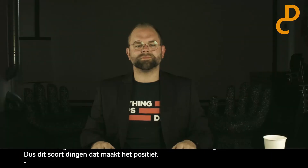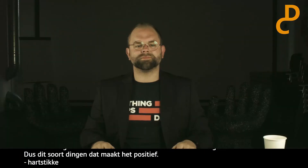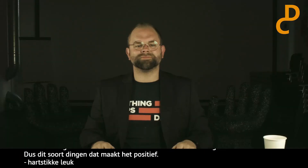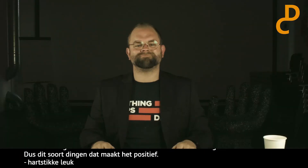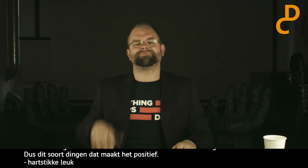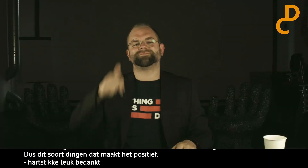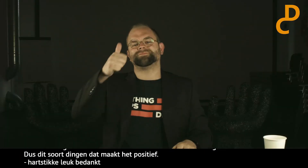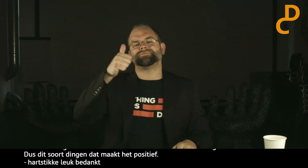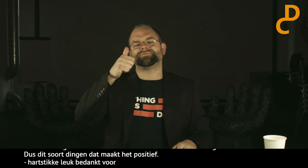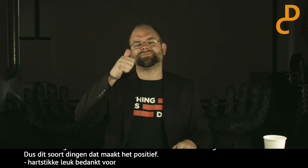verder.